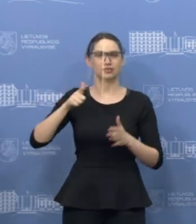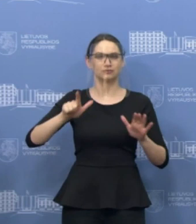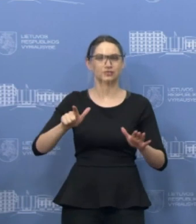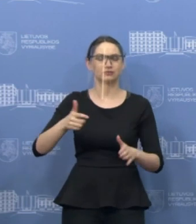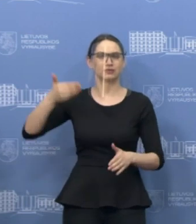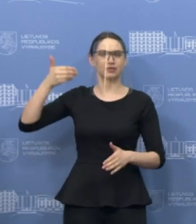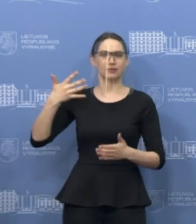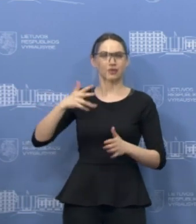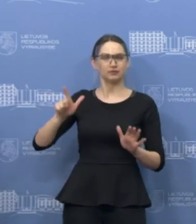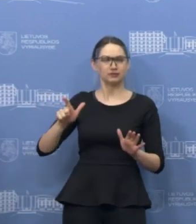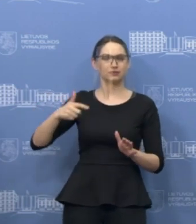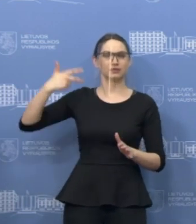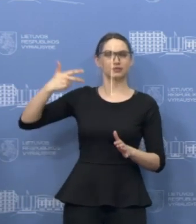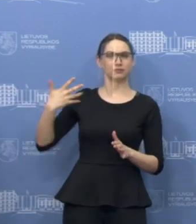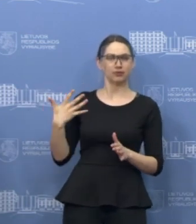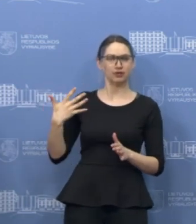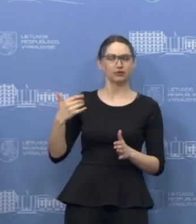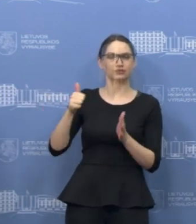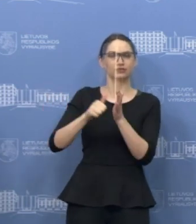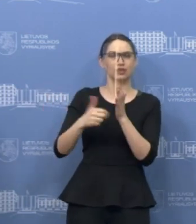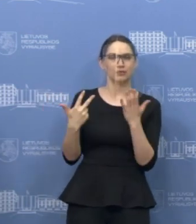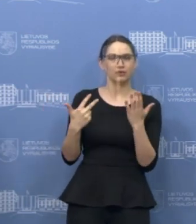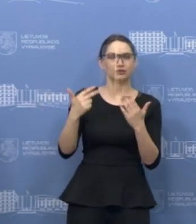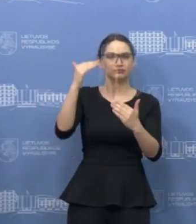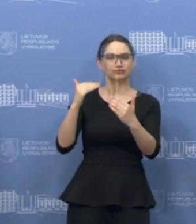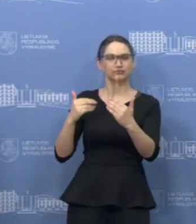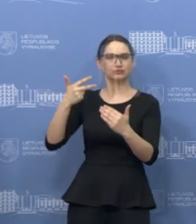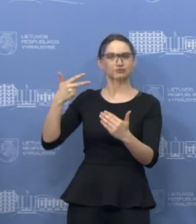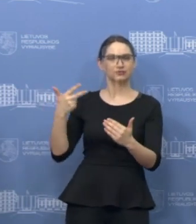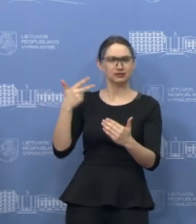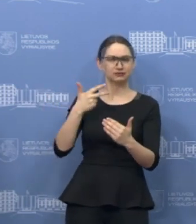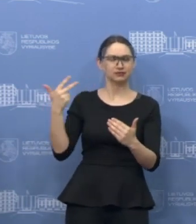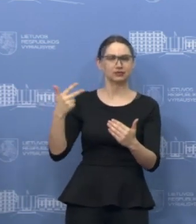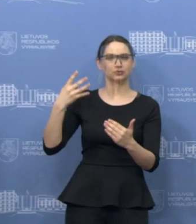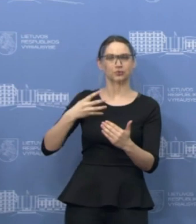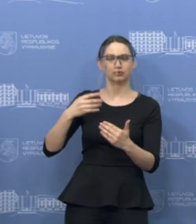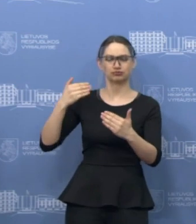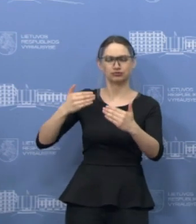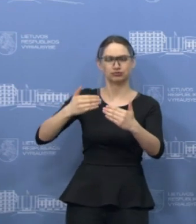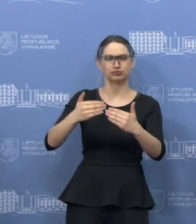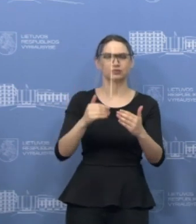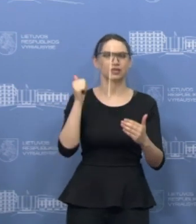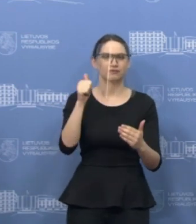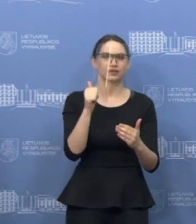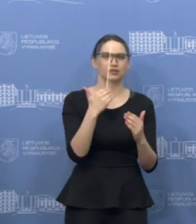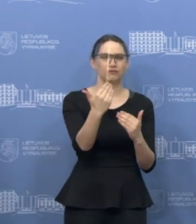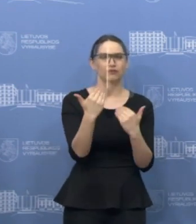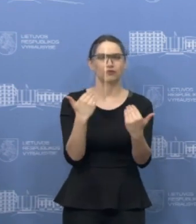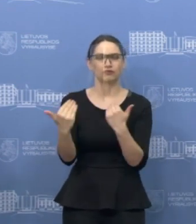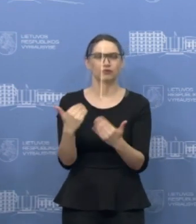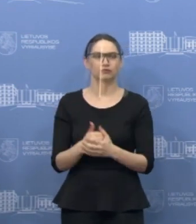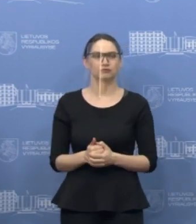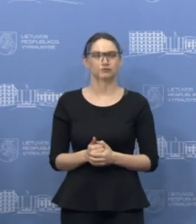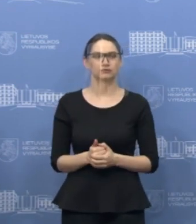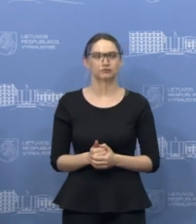55, 35, 68, 33, 40. Taigi, kaip sakiau, kol kas kalbėti